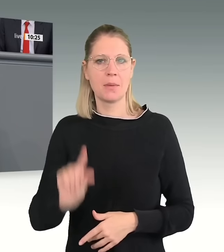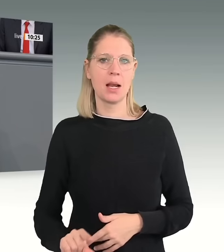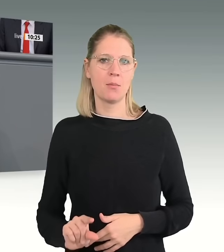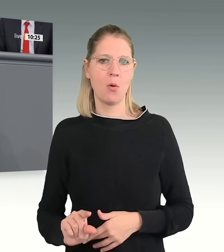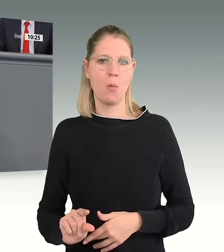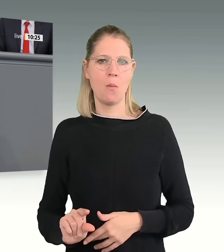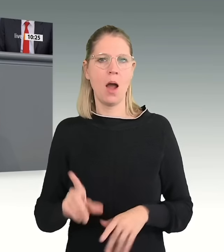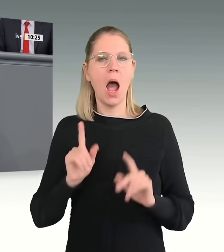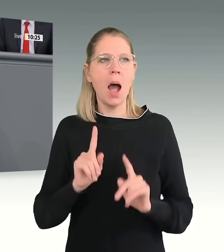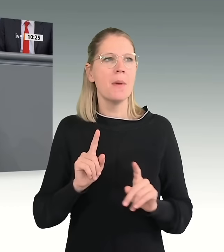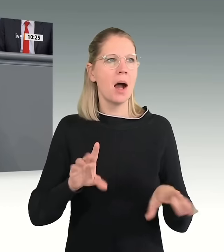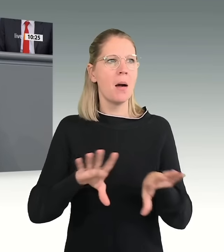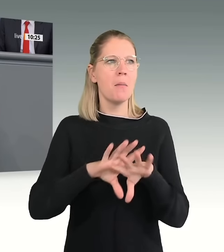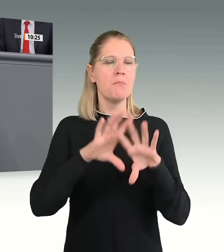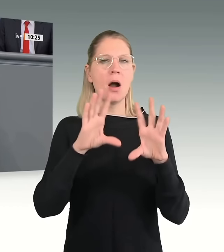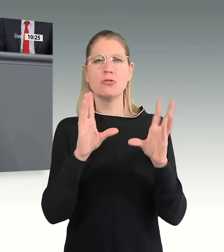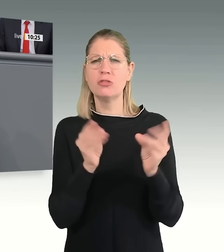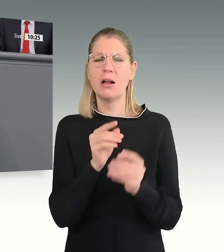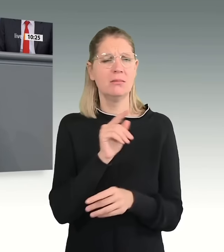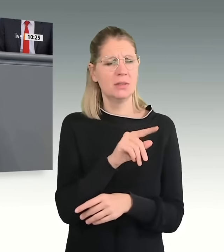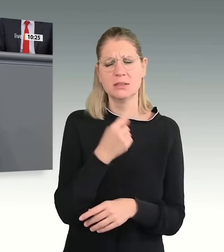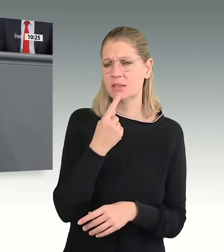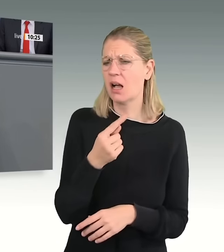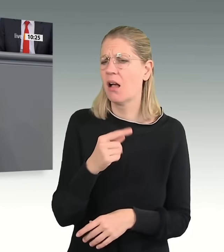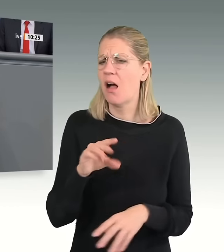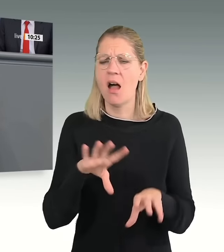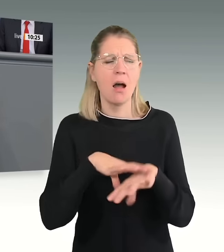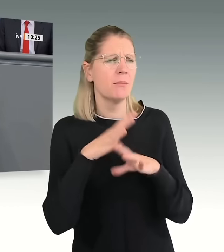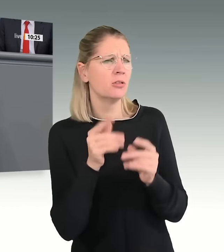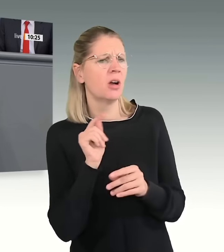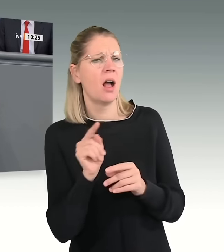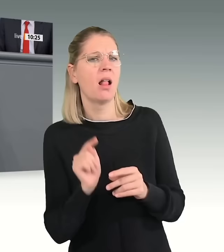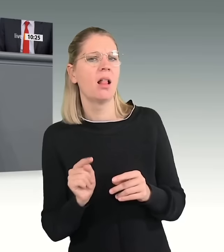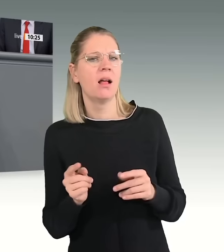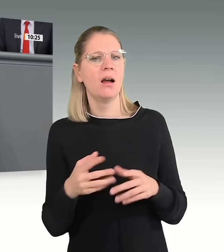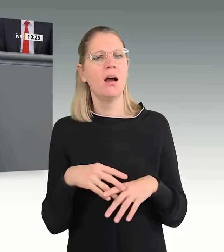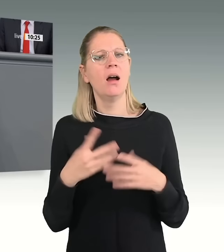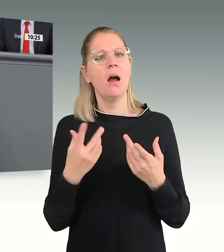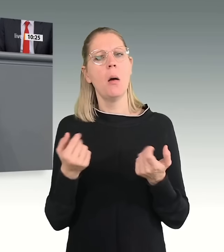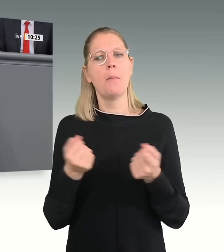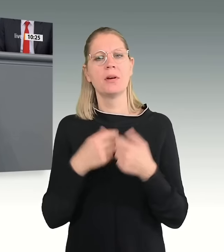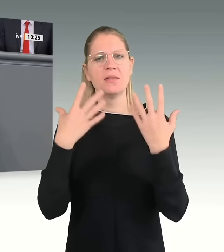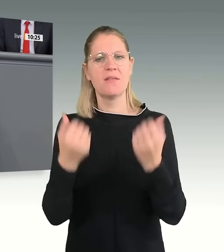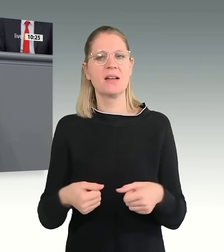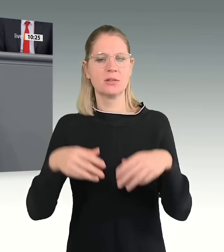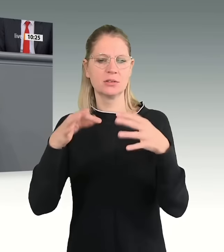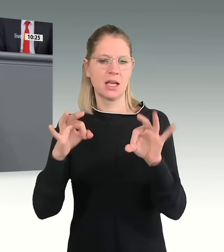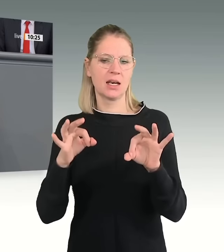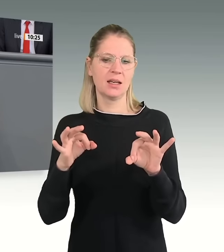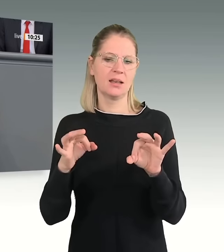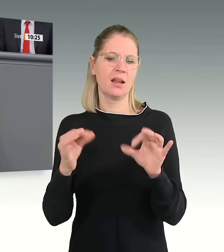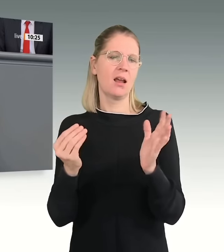pauschale Verweis, der von Ihrer Seite auf die Rechtsschwächung des Bundesfassungsgerichts an dieser Stelle immer wieder kommt,